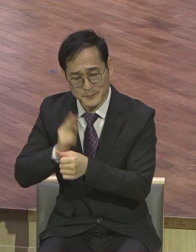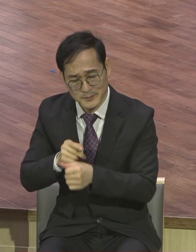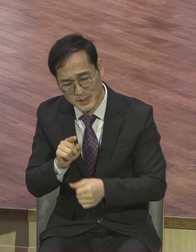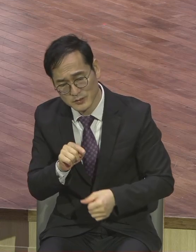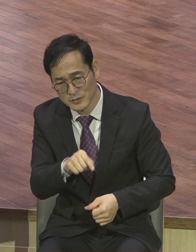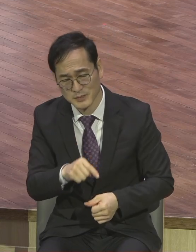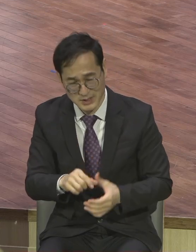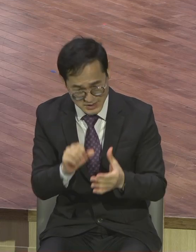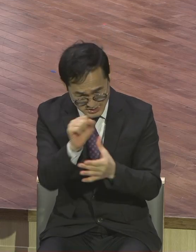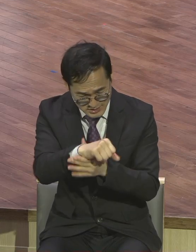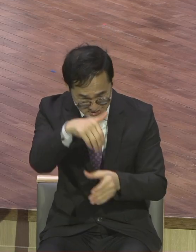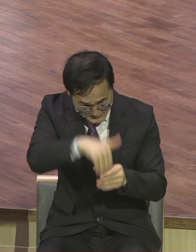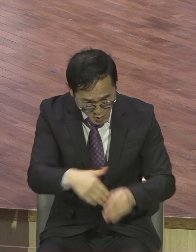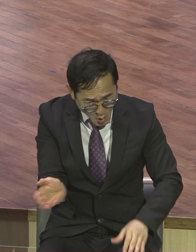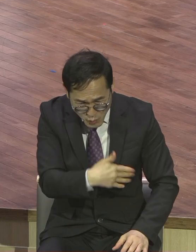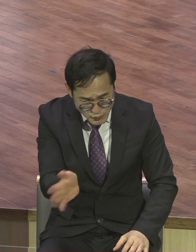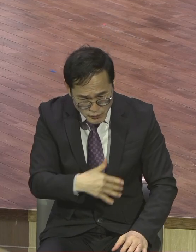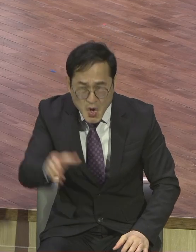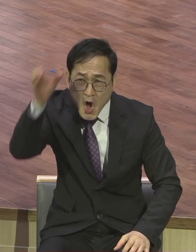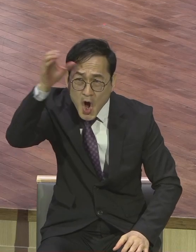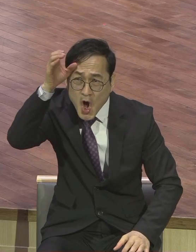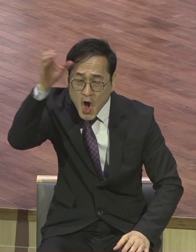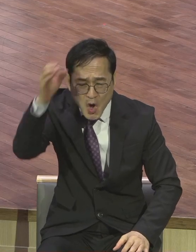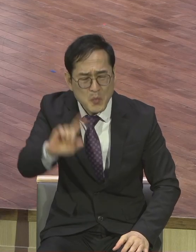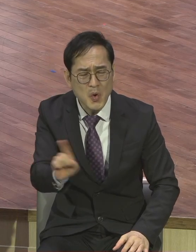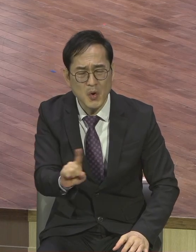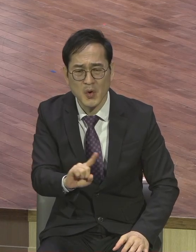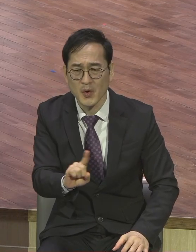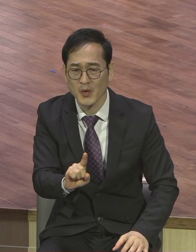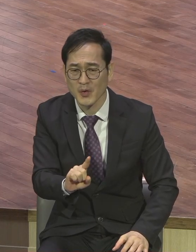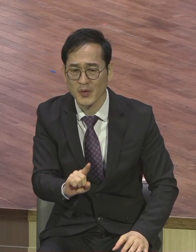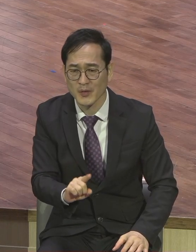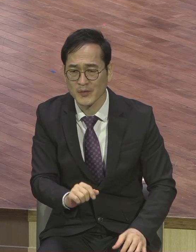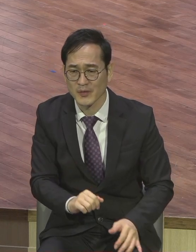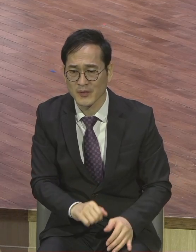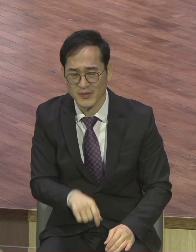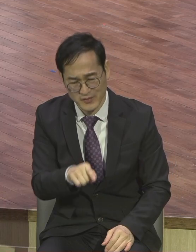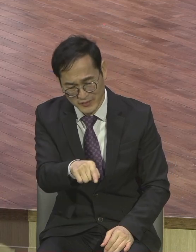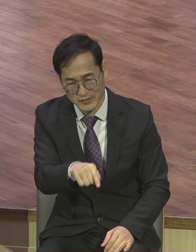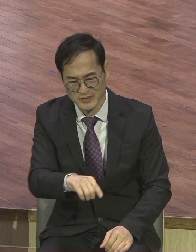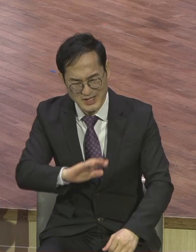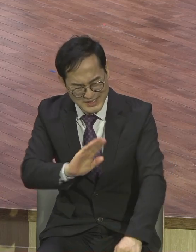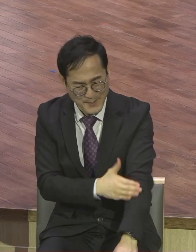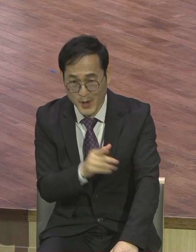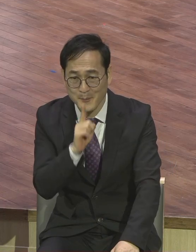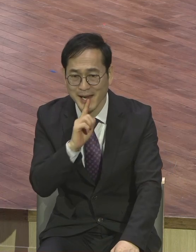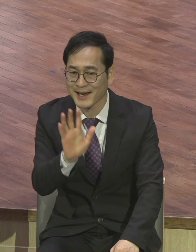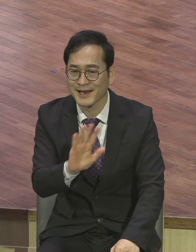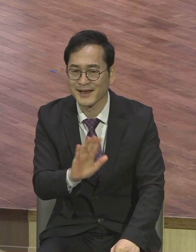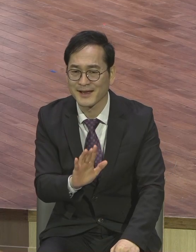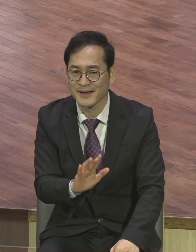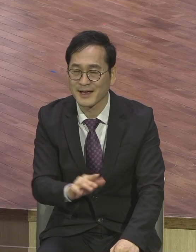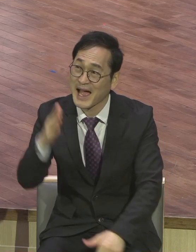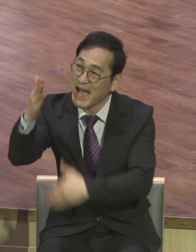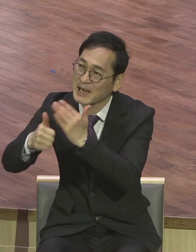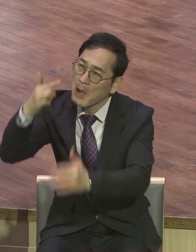것에 대해서 뭐라고 말했냐 그냥 잘못이다 이런 말을 안 했어요. 하나님을 업신여기는 거다.